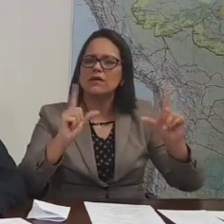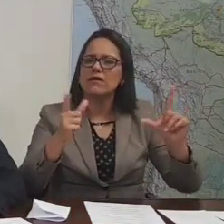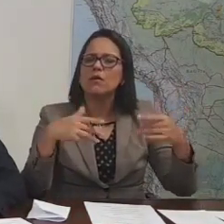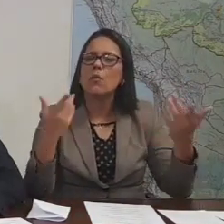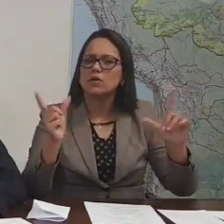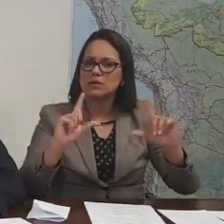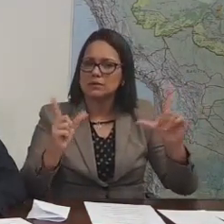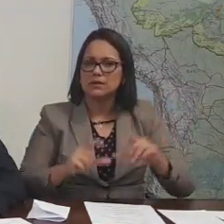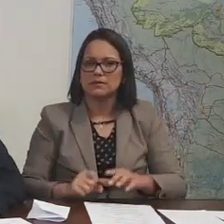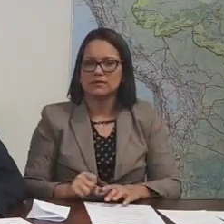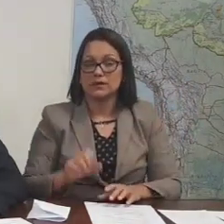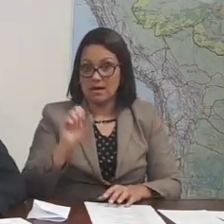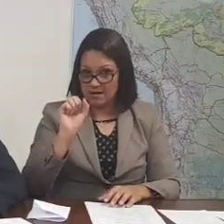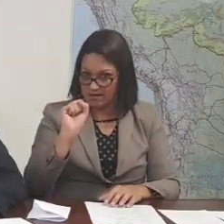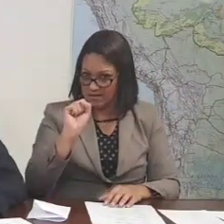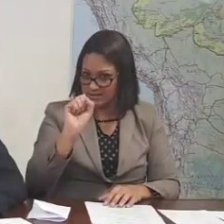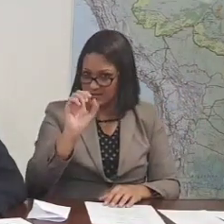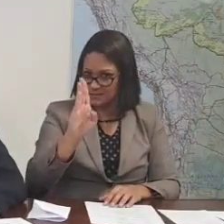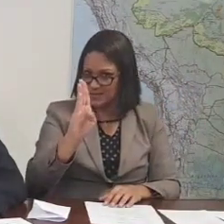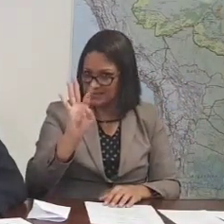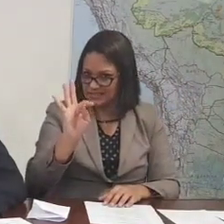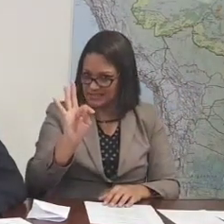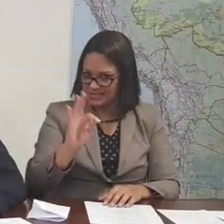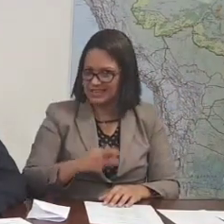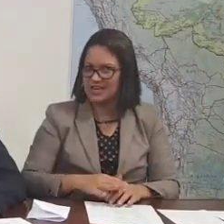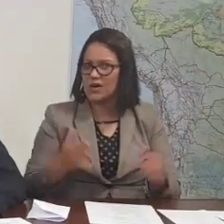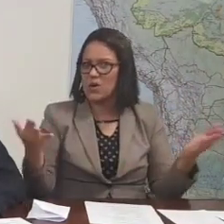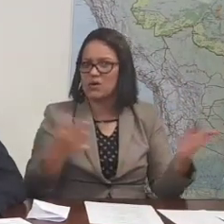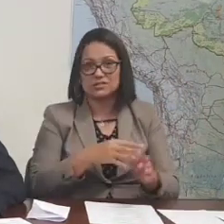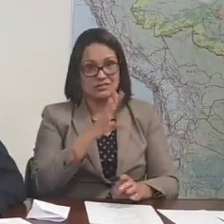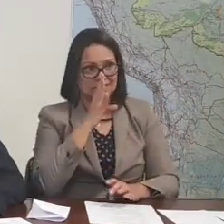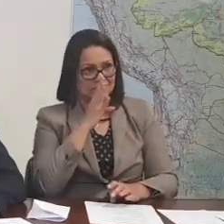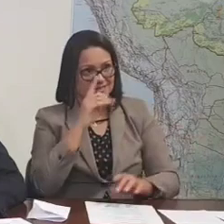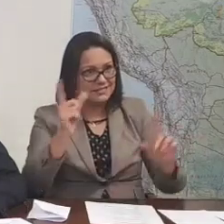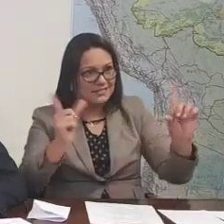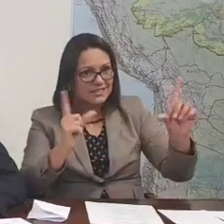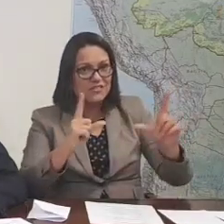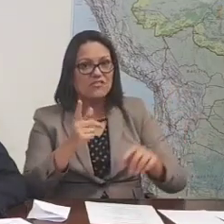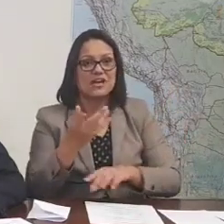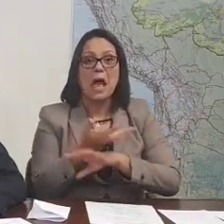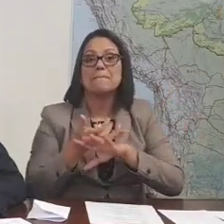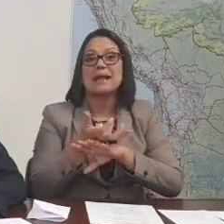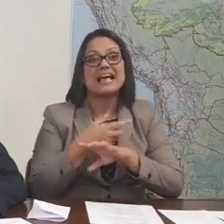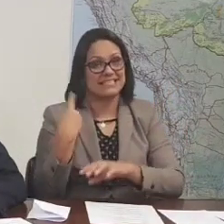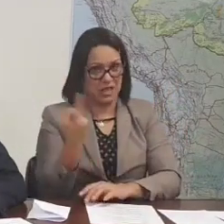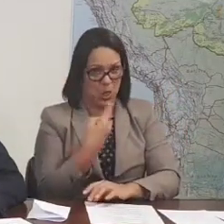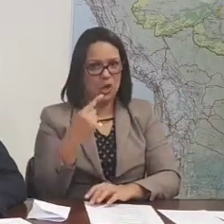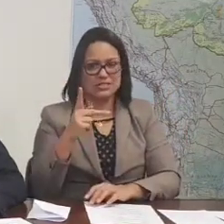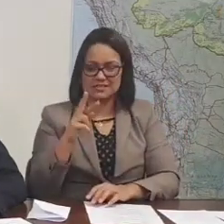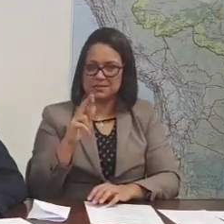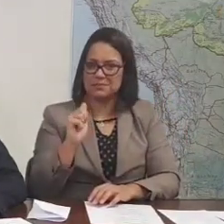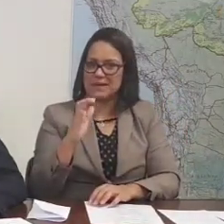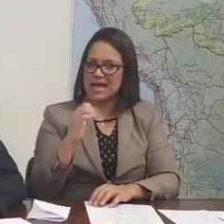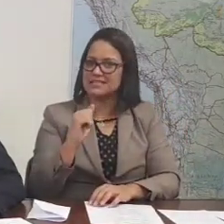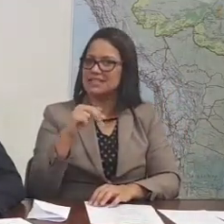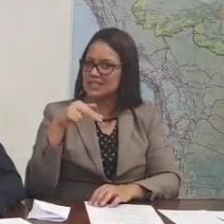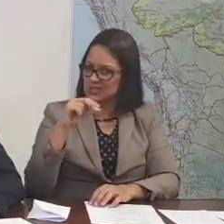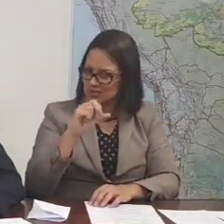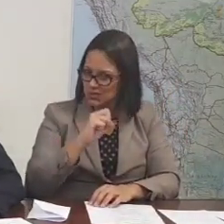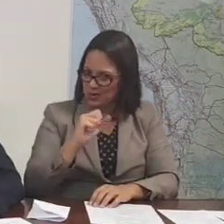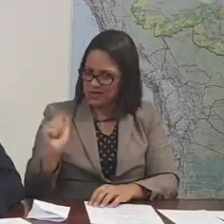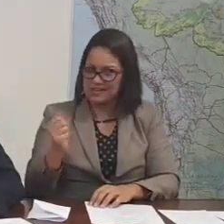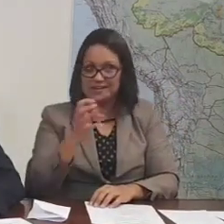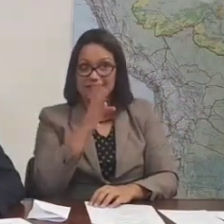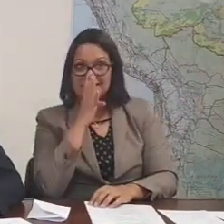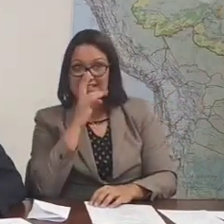A TV SBT? No SBT hoje, eu vou assistir A Praça é Nossa. A Praça é Nossa. A Praça é Nossa, presença